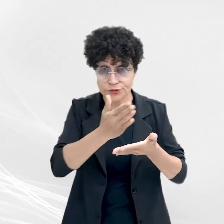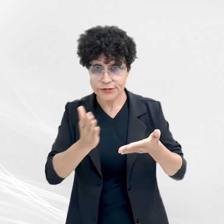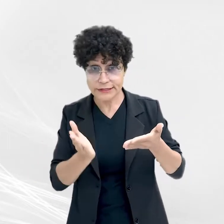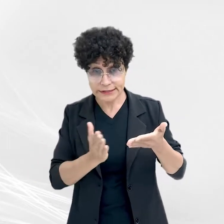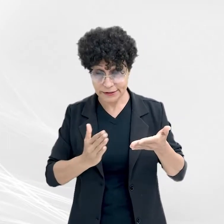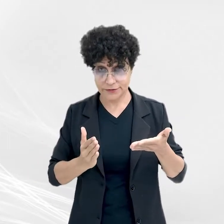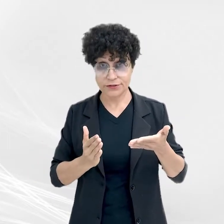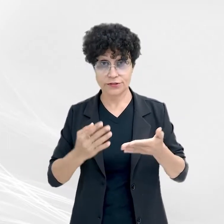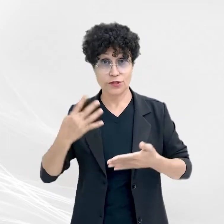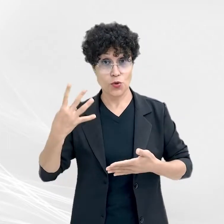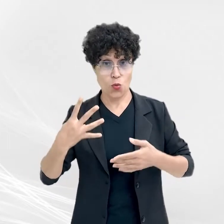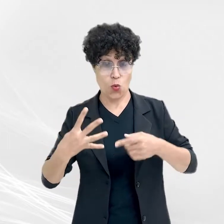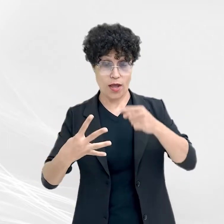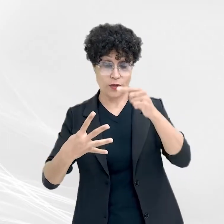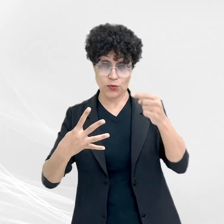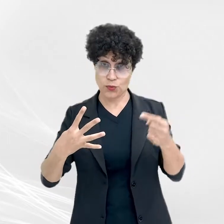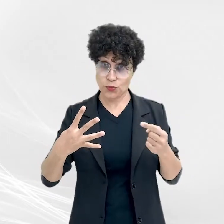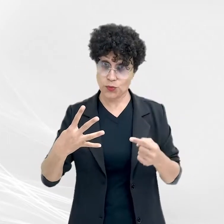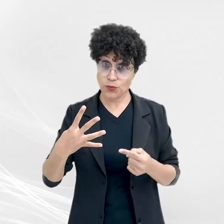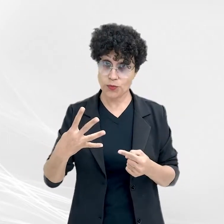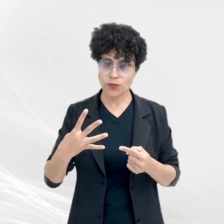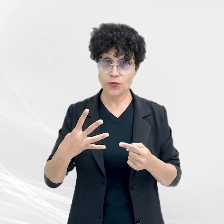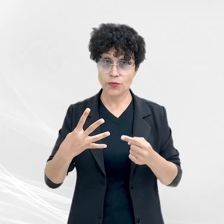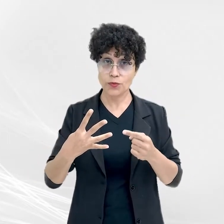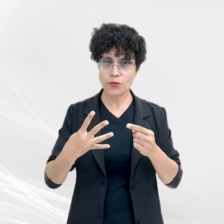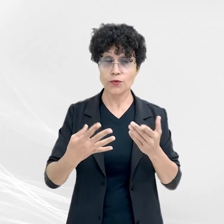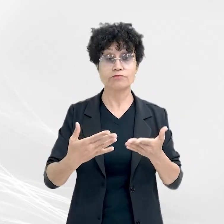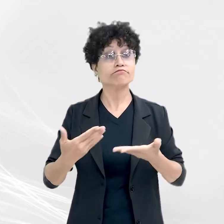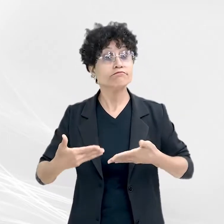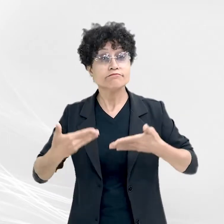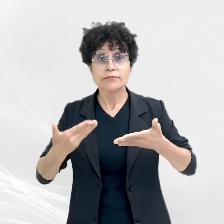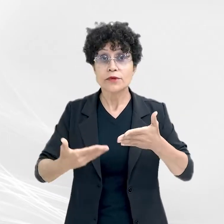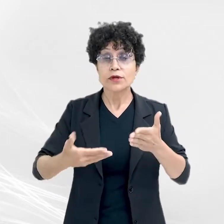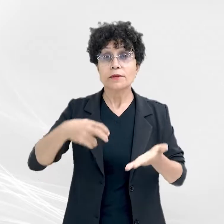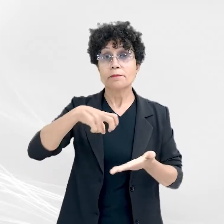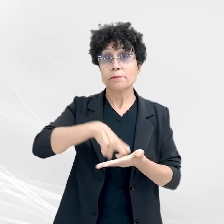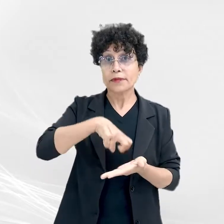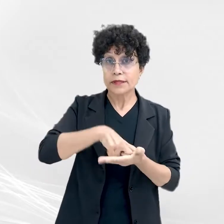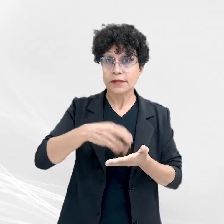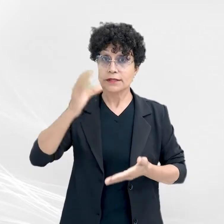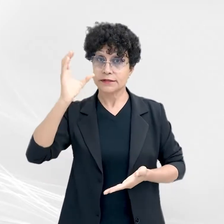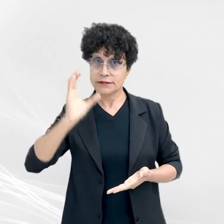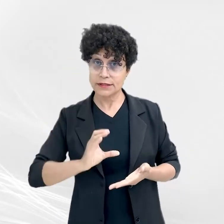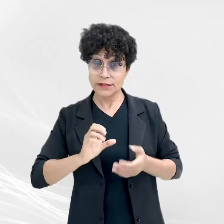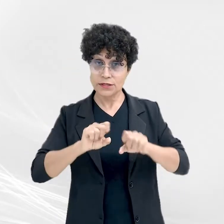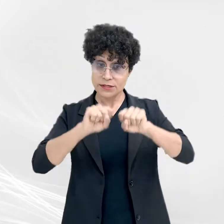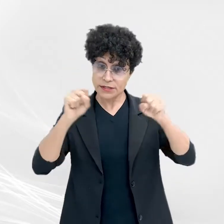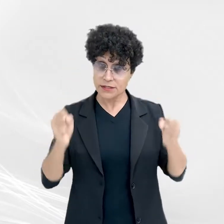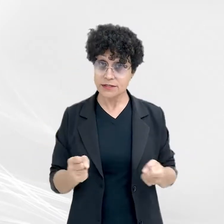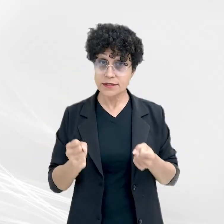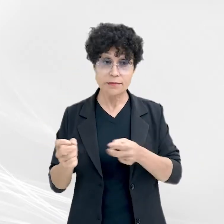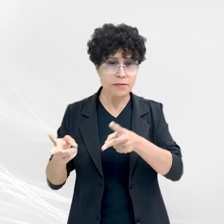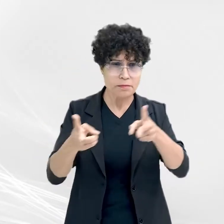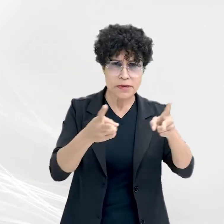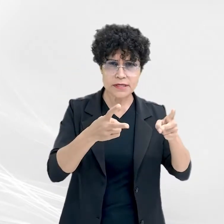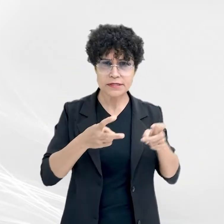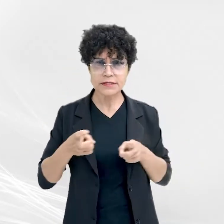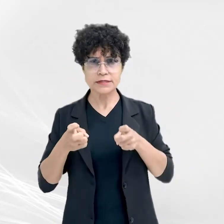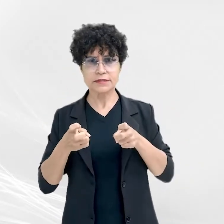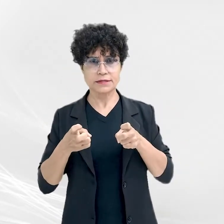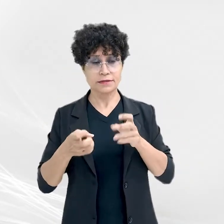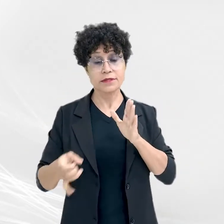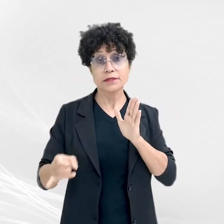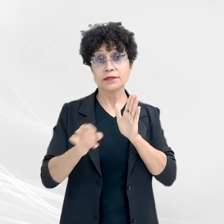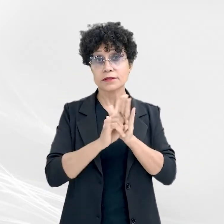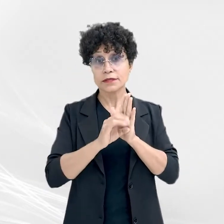quatro eixos. Proporcionalidade penal, cidadania, sistemas e identificação civil e